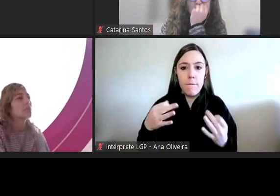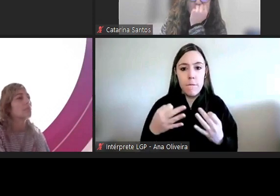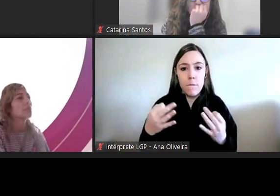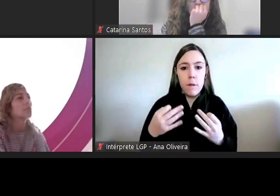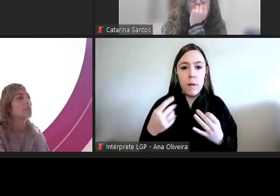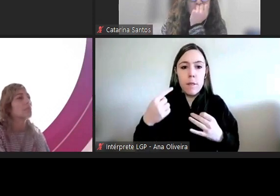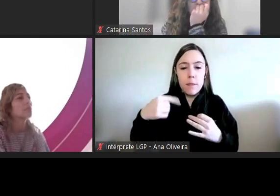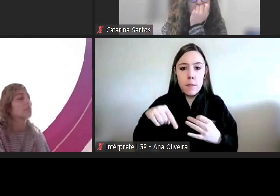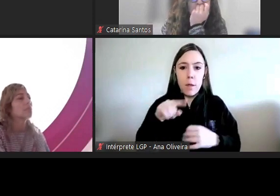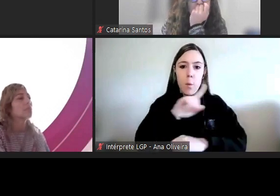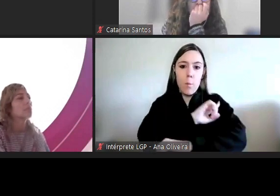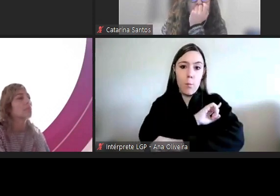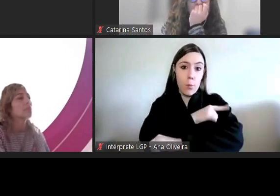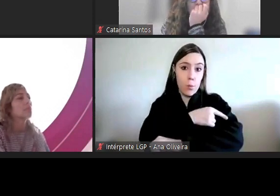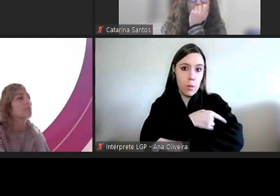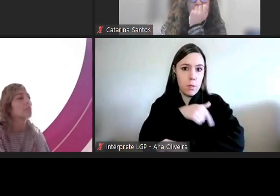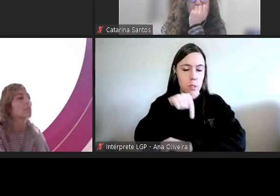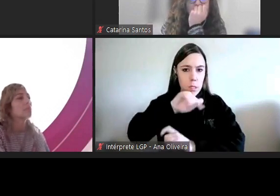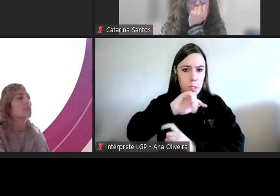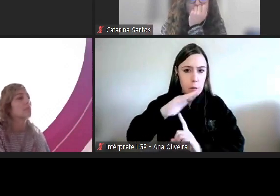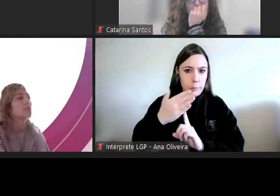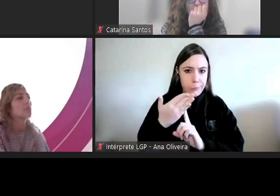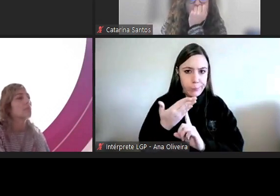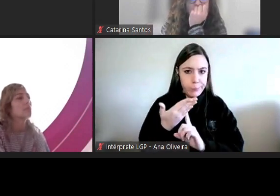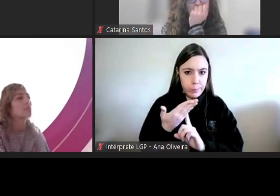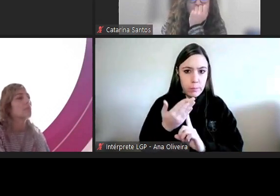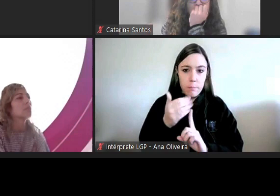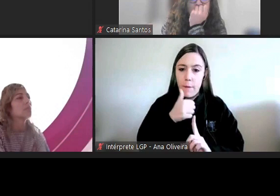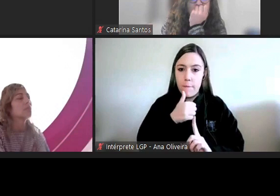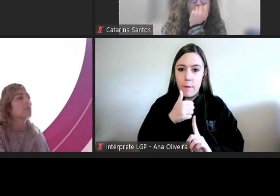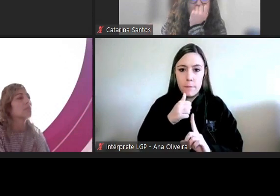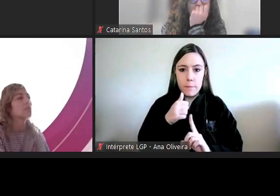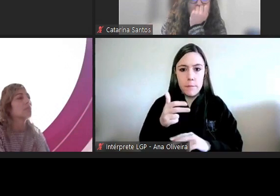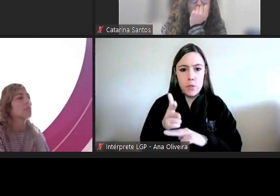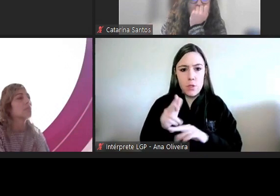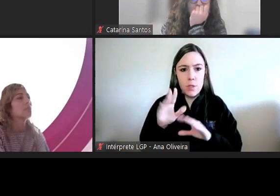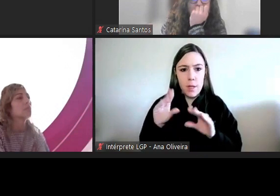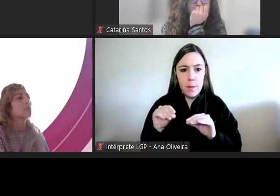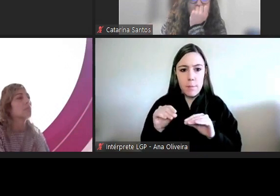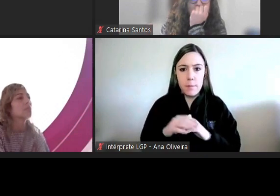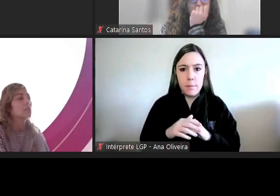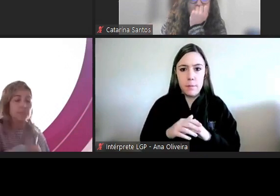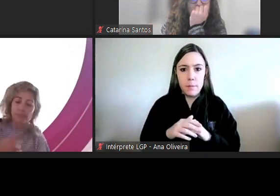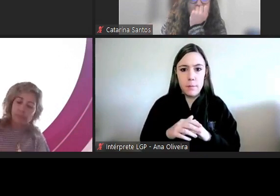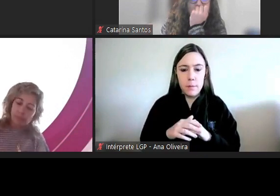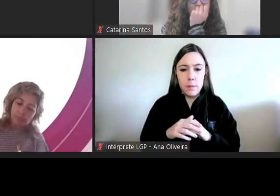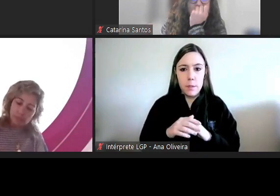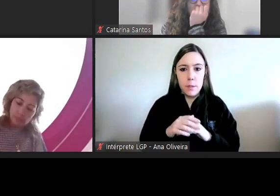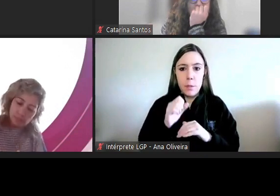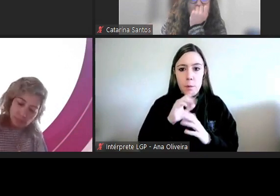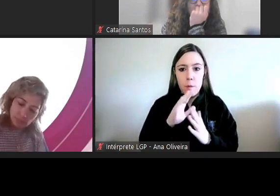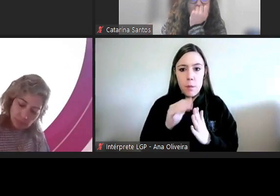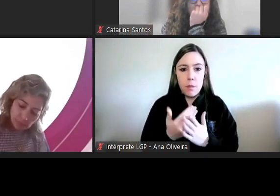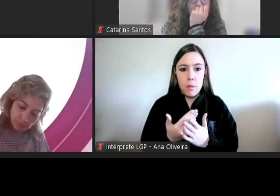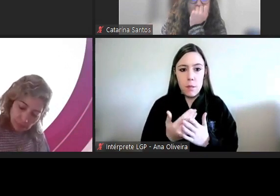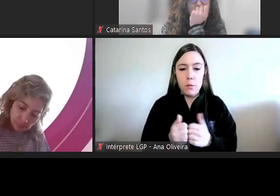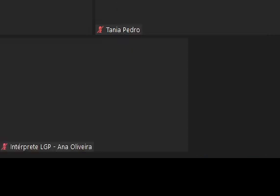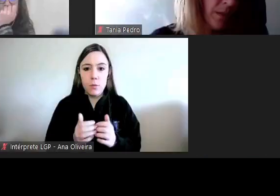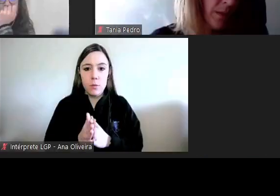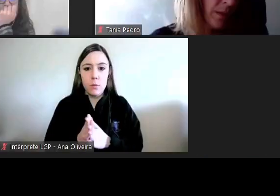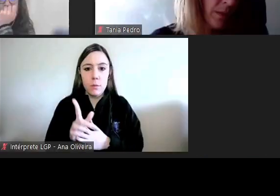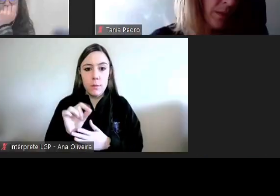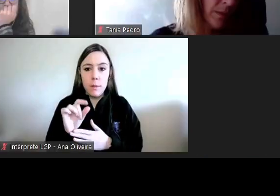mais coercivos deve-lhe ser prestada toda a colaboração e deve-lhe ser prestada sob pena até